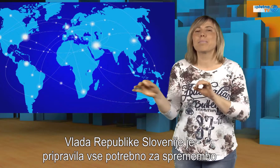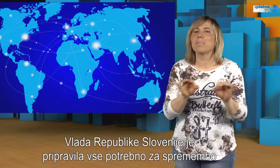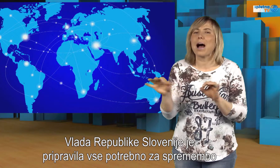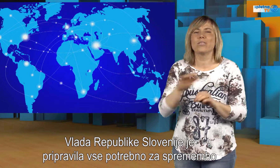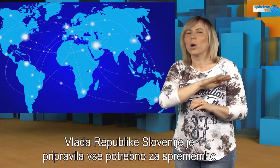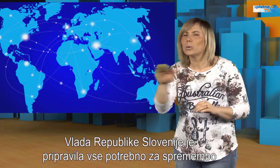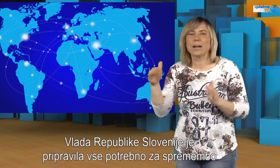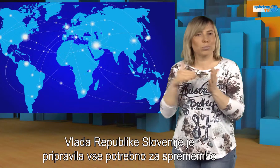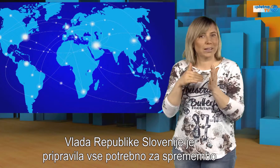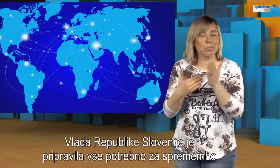PONOVNO